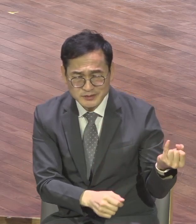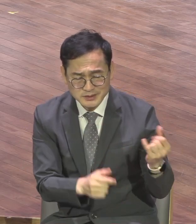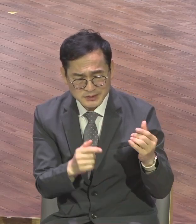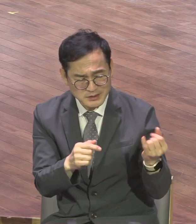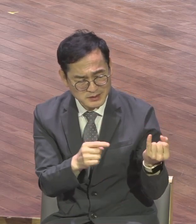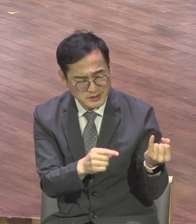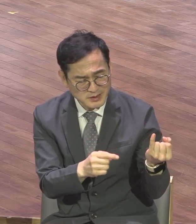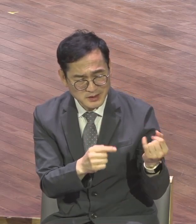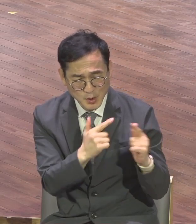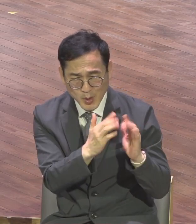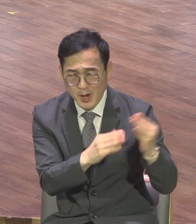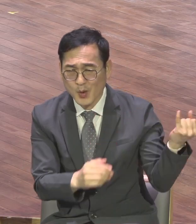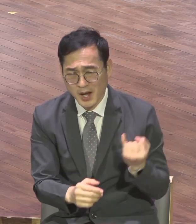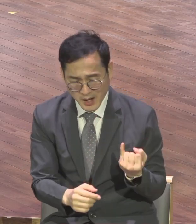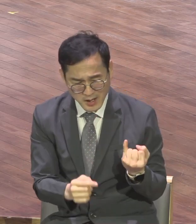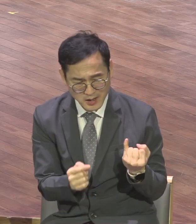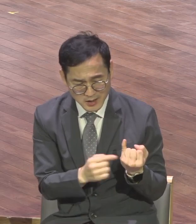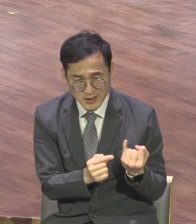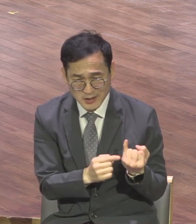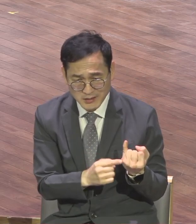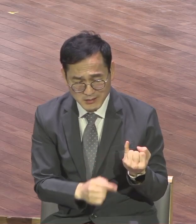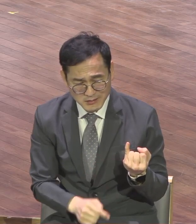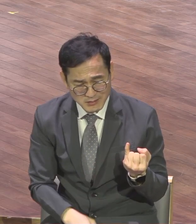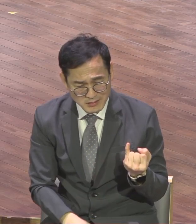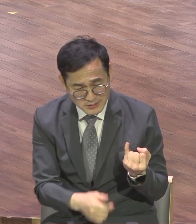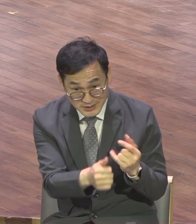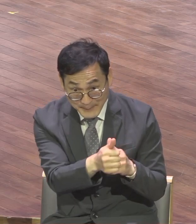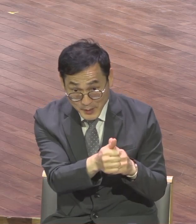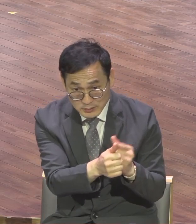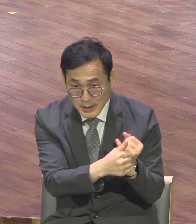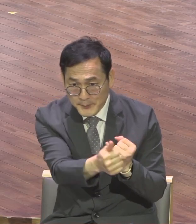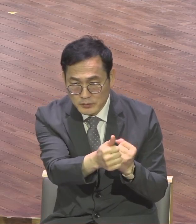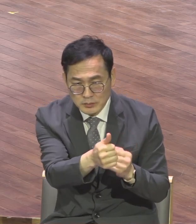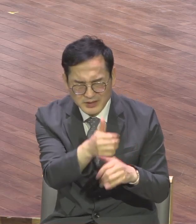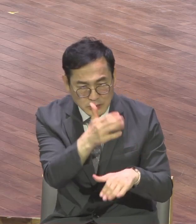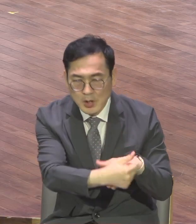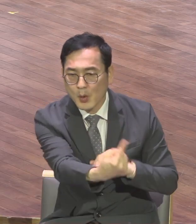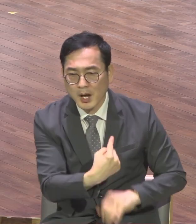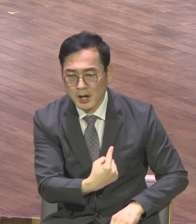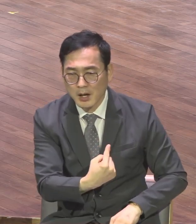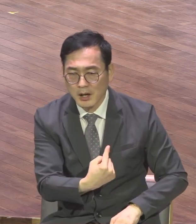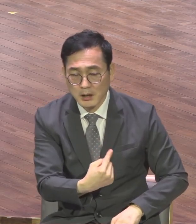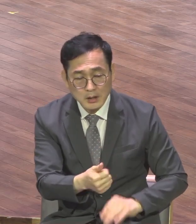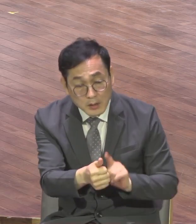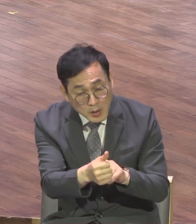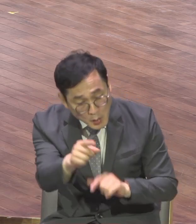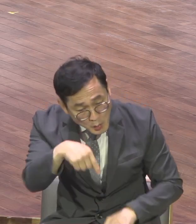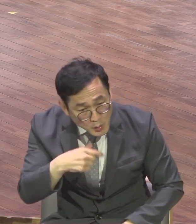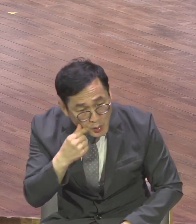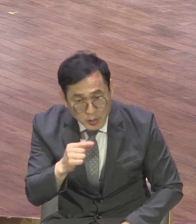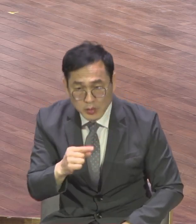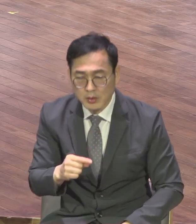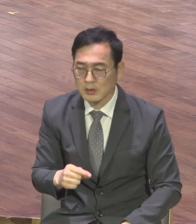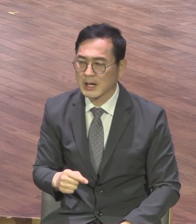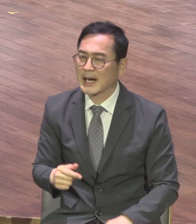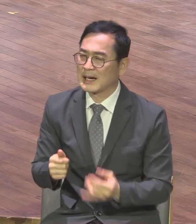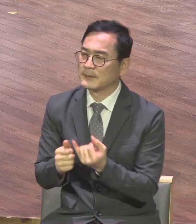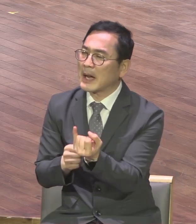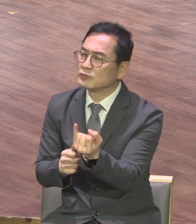부부 사이에 참 이게 변화된 거 보기 어렵거든요 그런 부인이 봤을 때 남편이 봤을 때